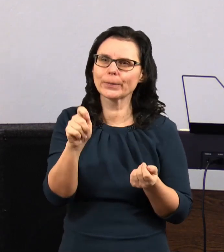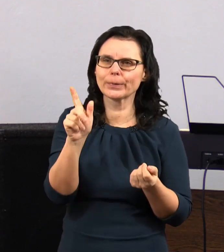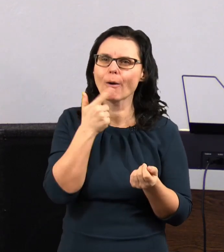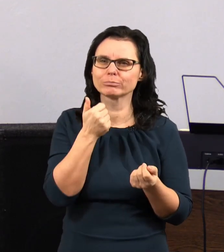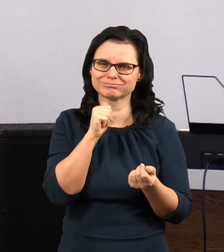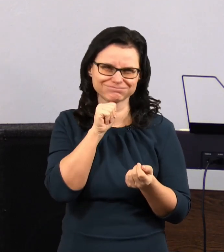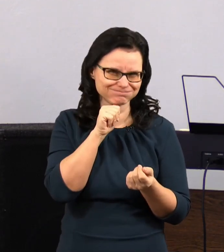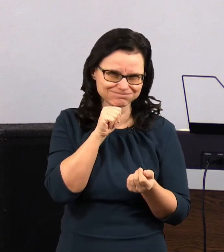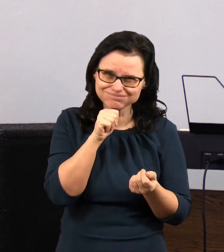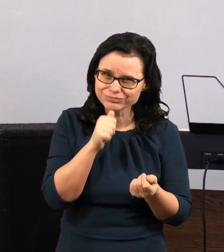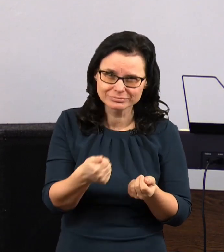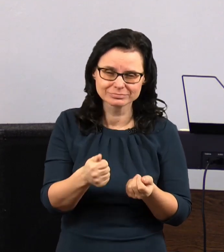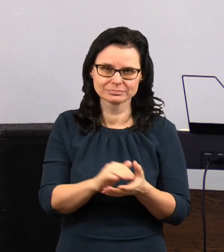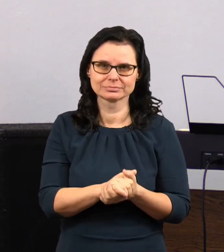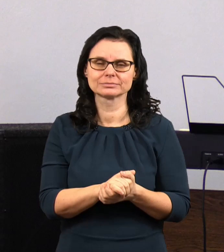vůbec.